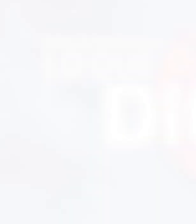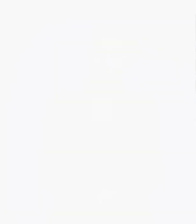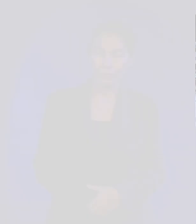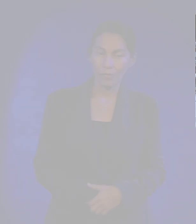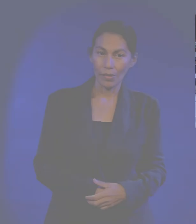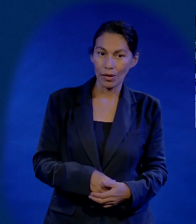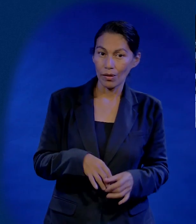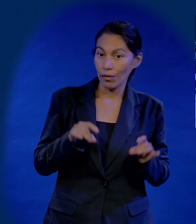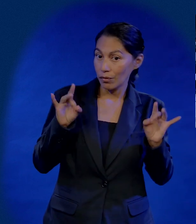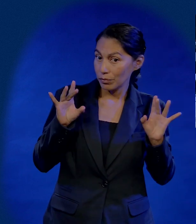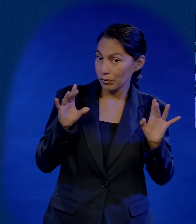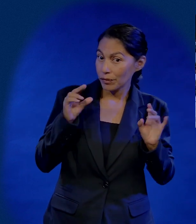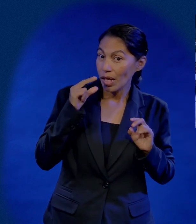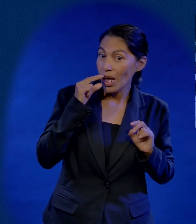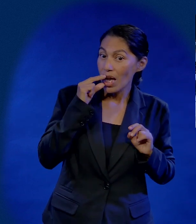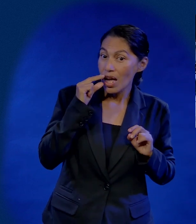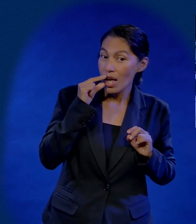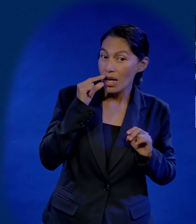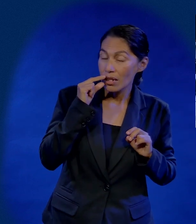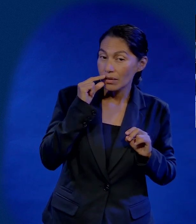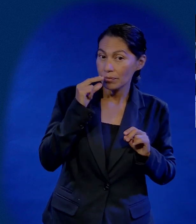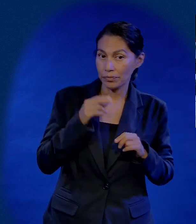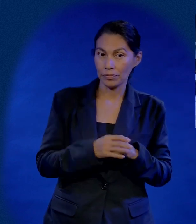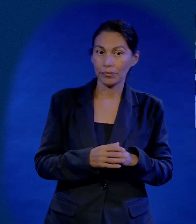¿Qué sucedió en Monclova, Coahuila?